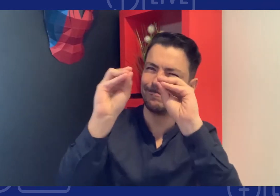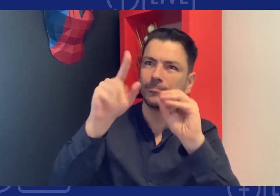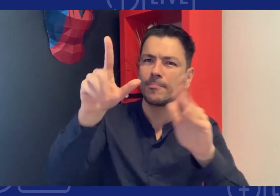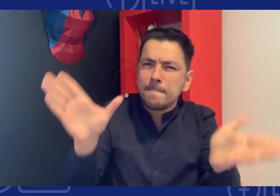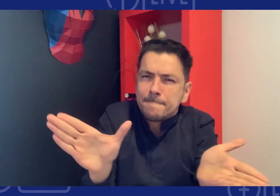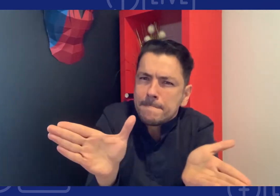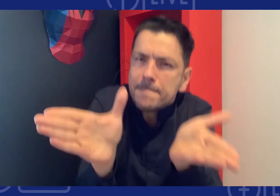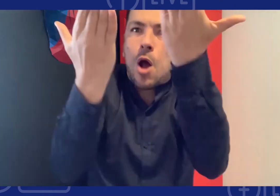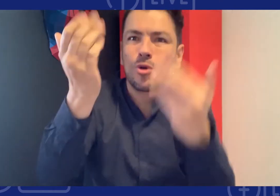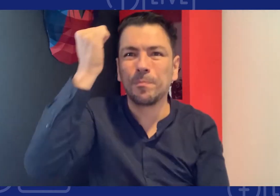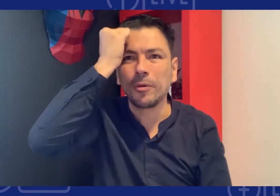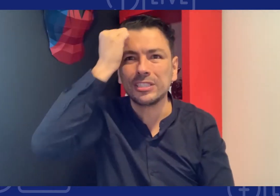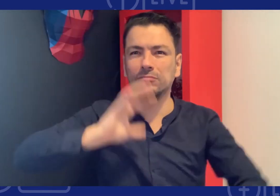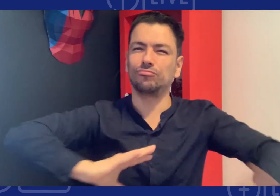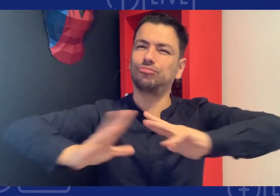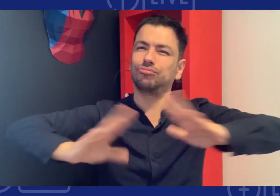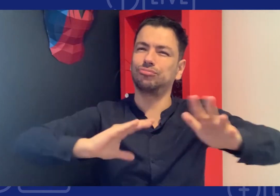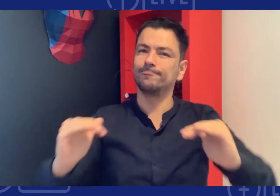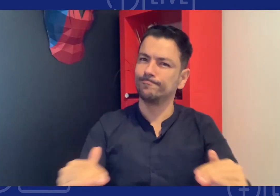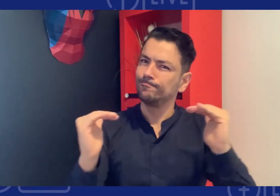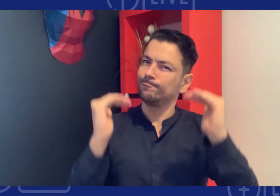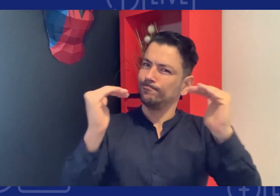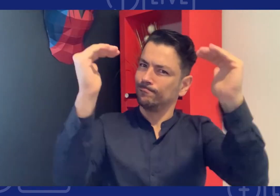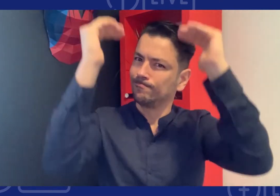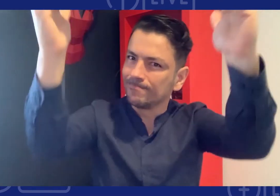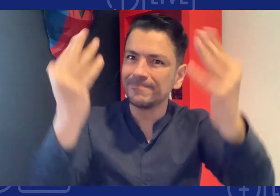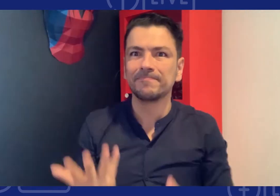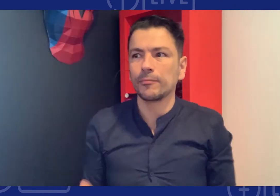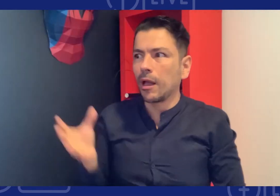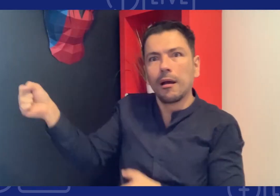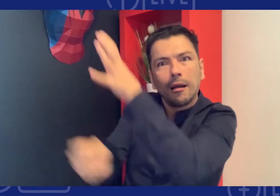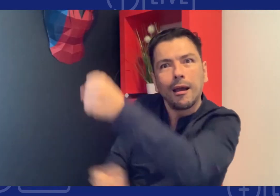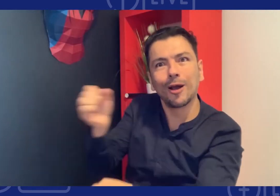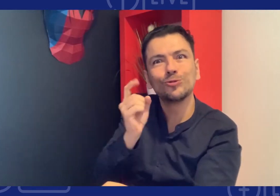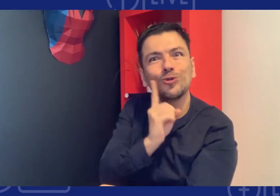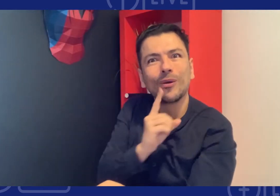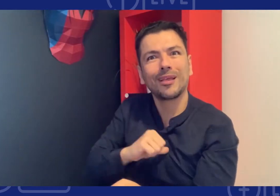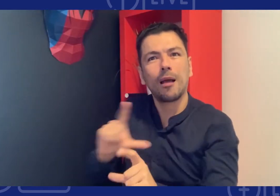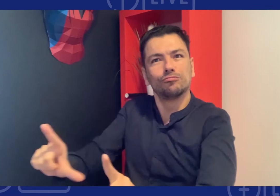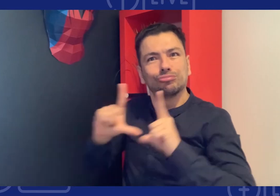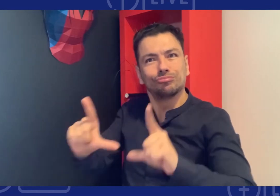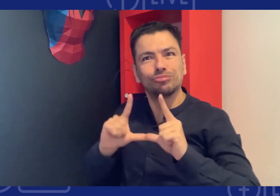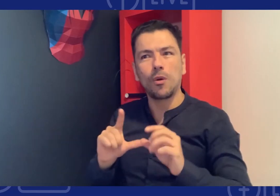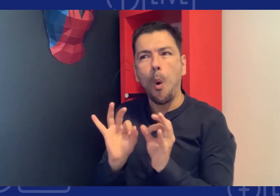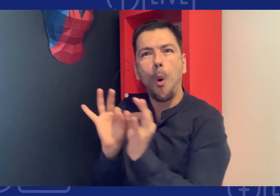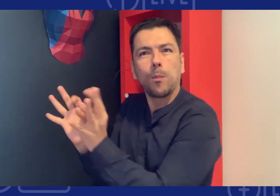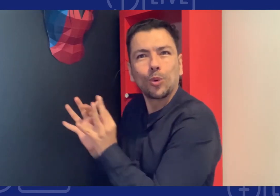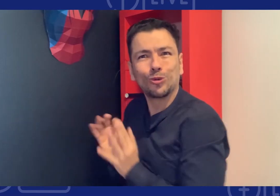adecuado el maestro debe enseñar en una muy buena lengua de señas y se puede trabajar con los